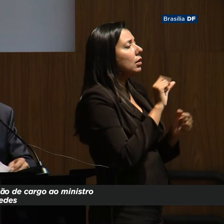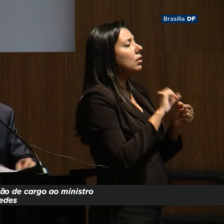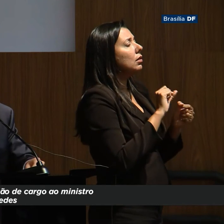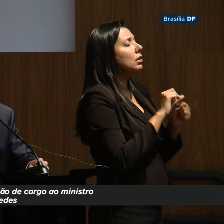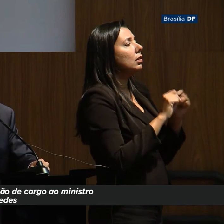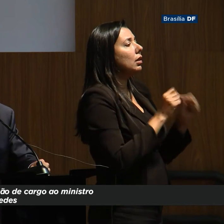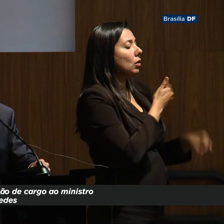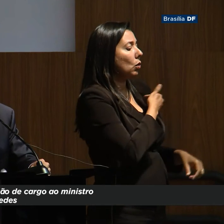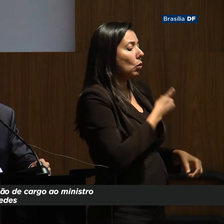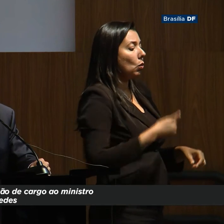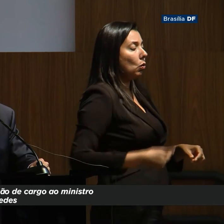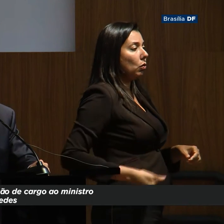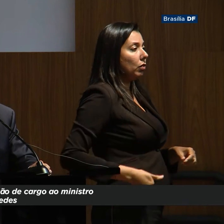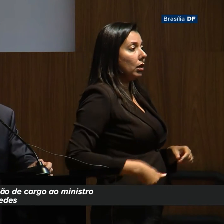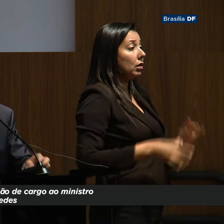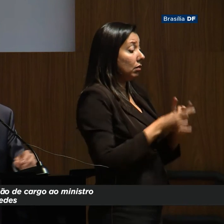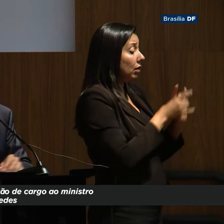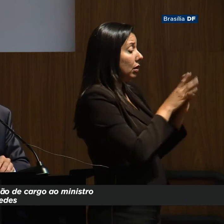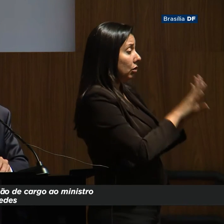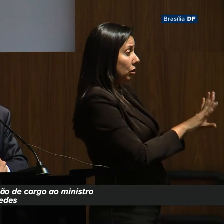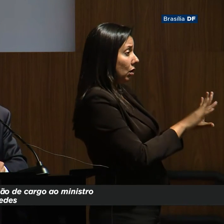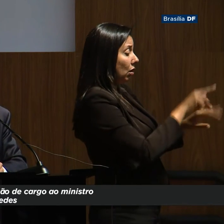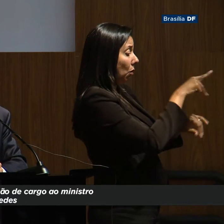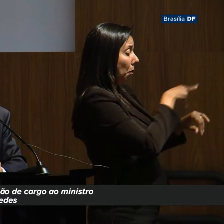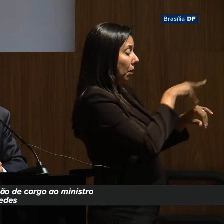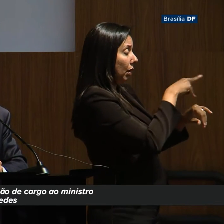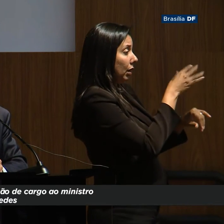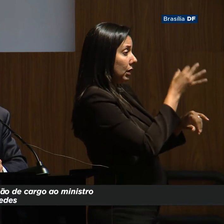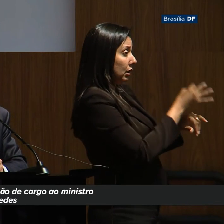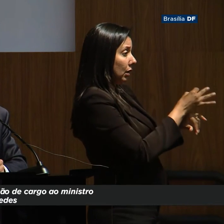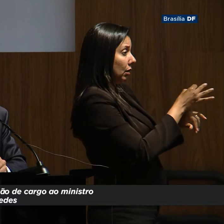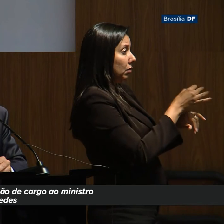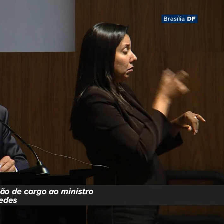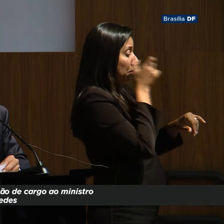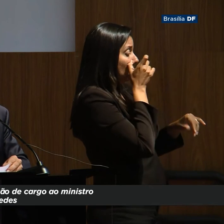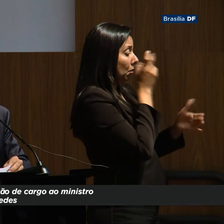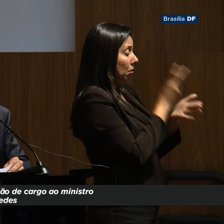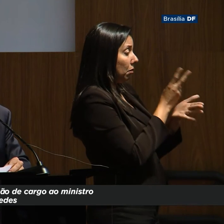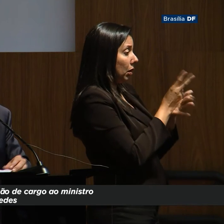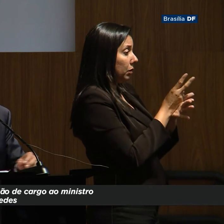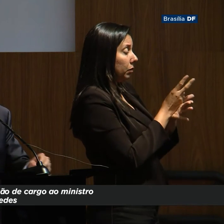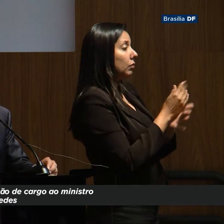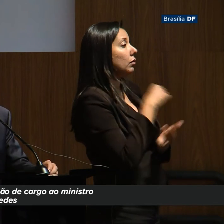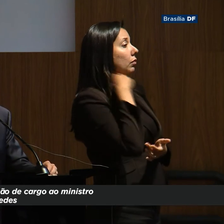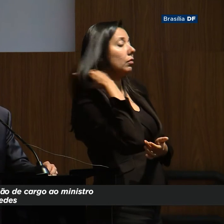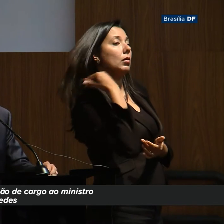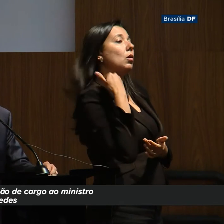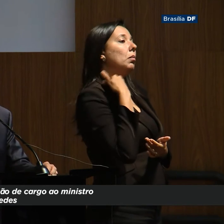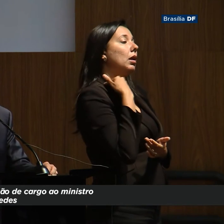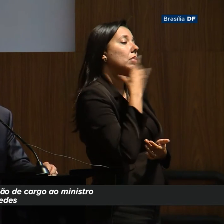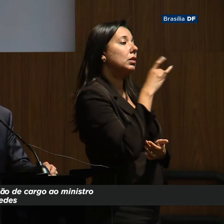um governo que pelo menos vai deixar o país numa direção interessante. O Banco Central